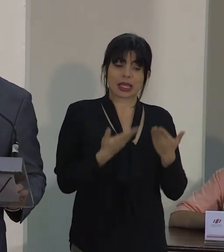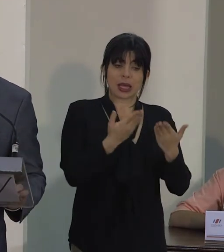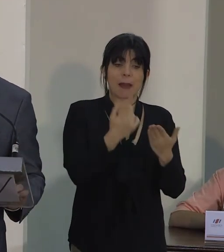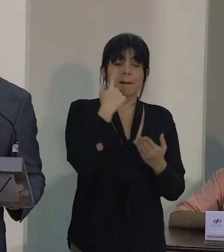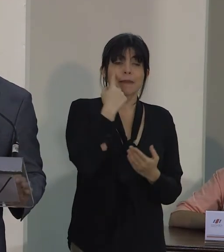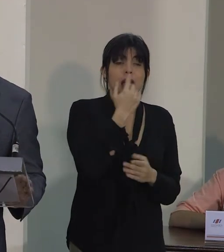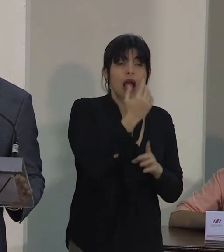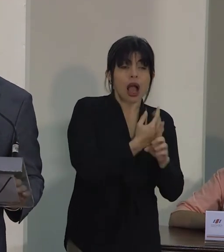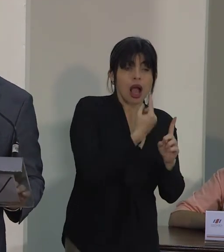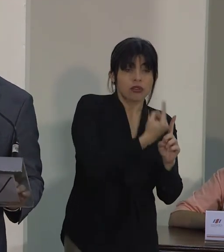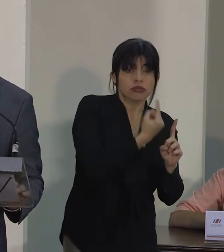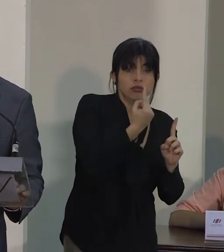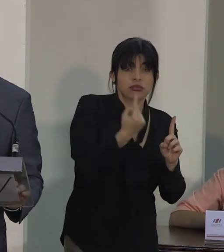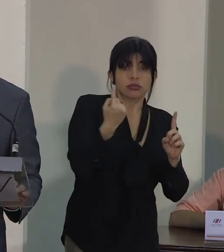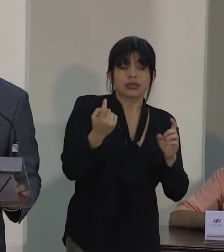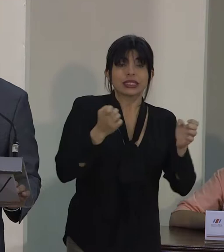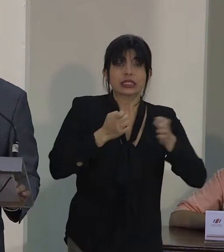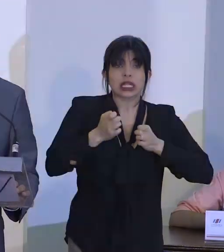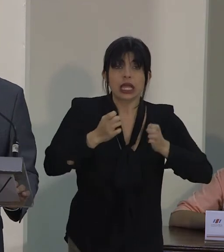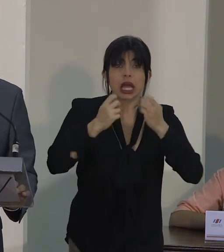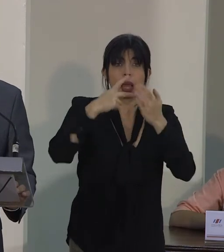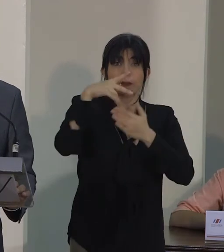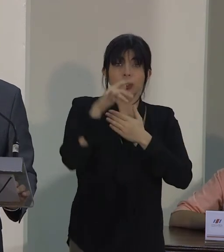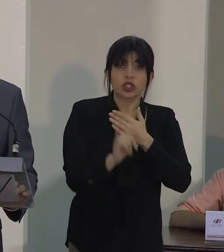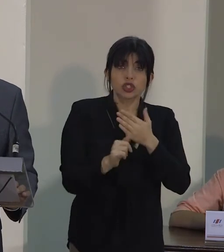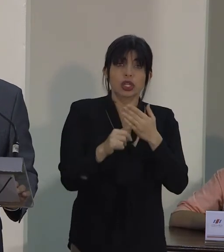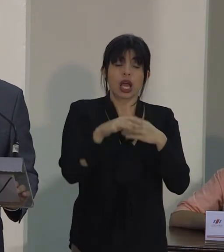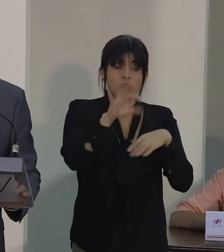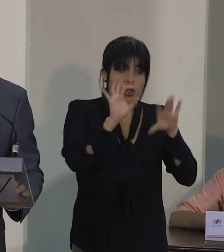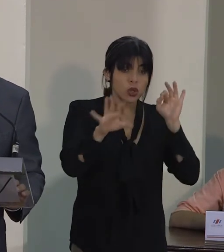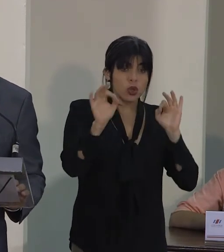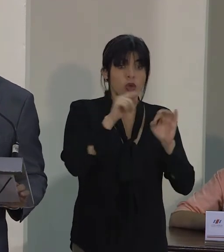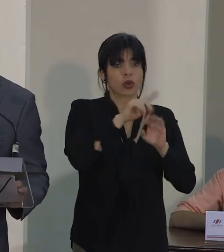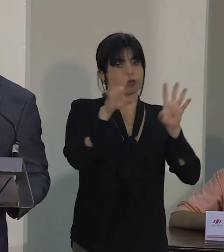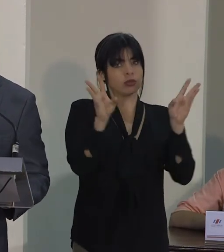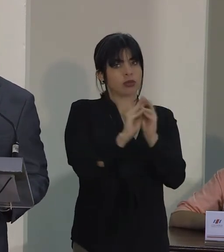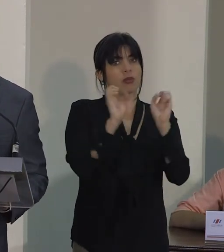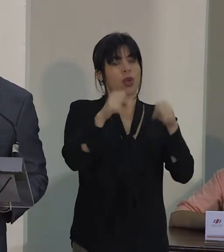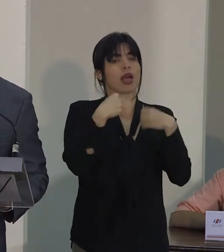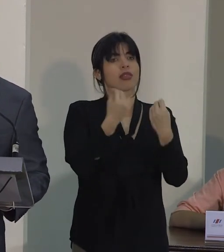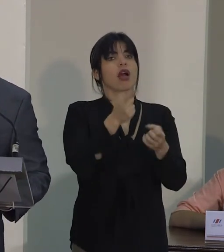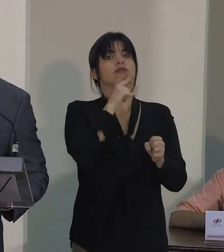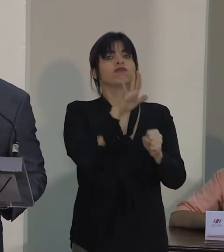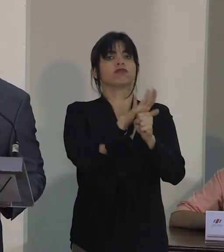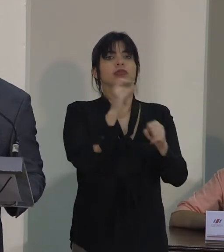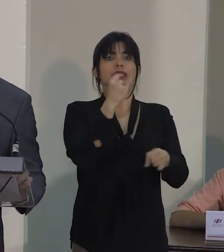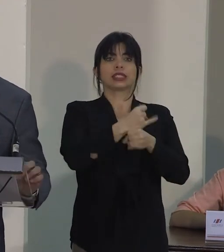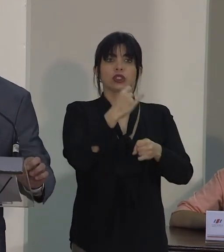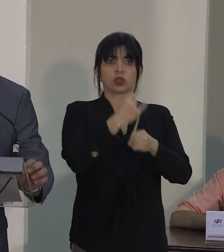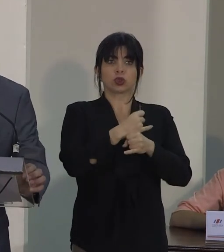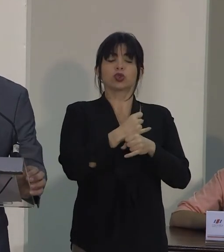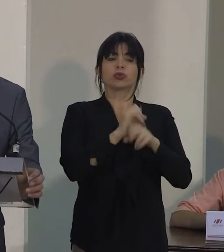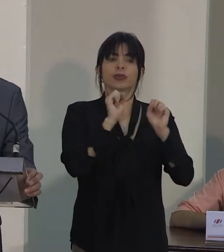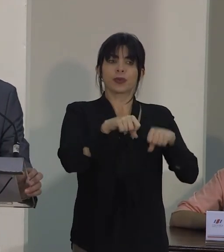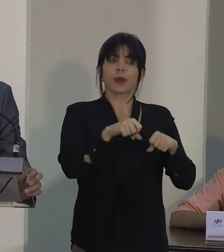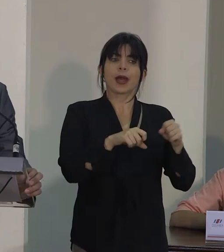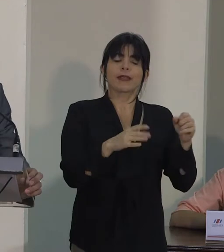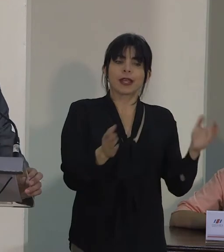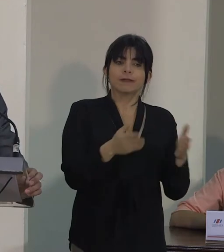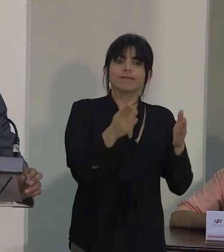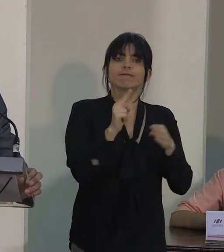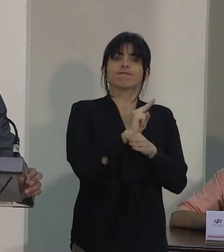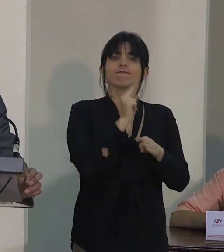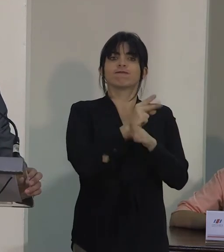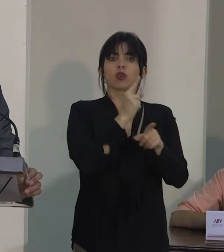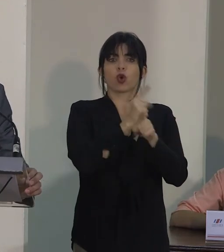cada estrategia y proyecto identificado cuente con el nivel de compromiso institucional, potenciando el uso